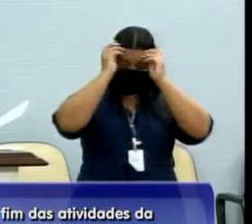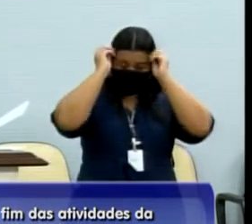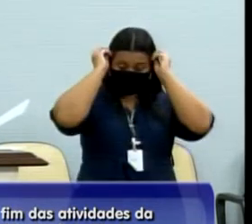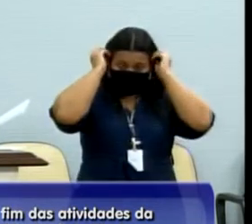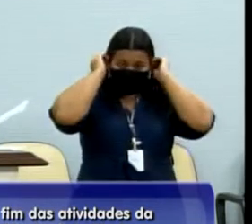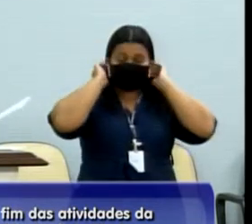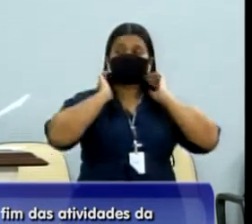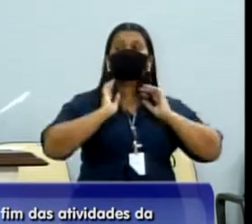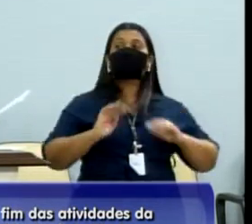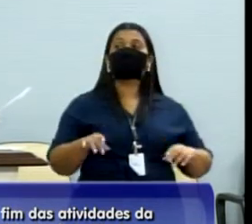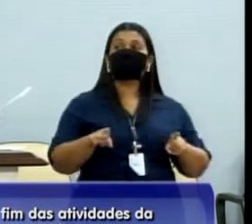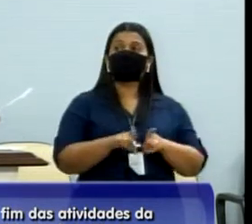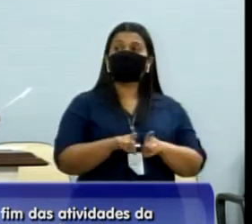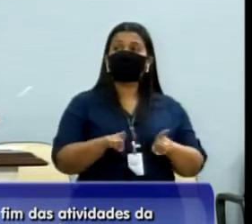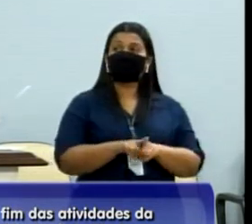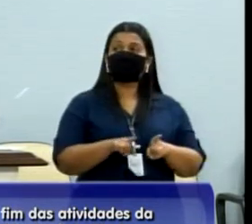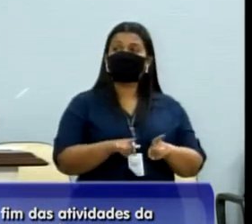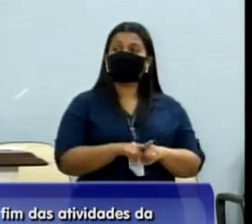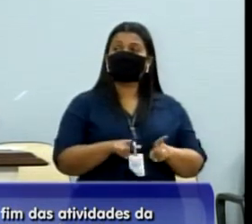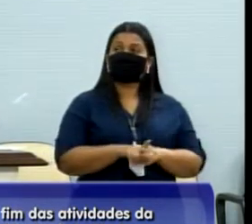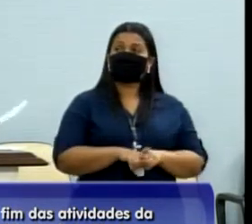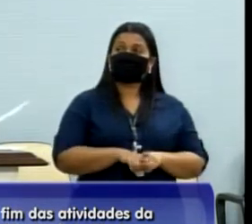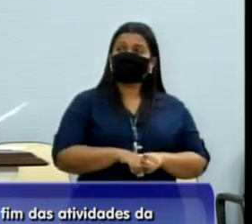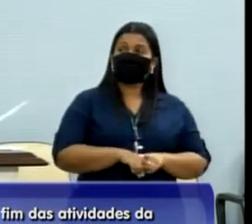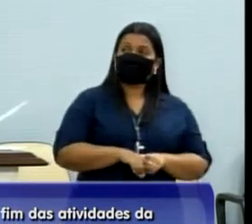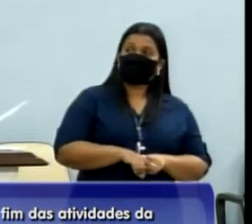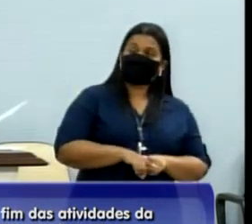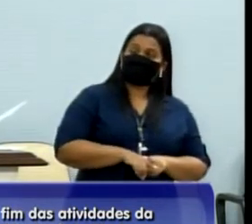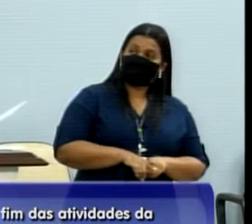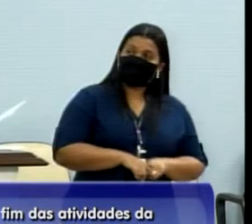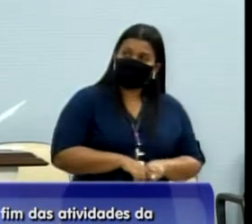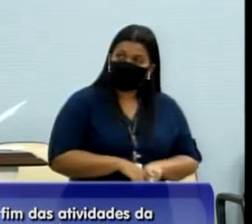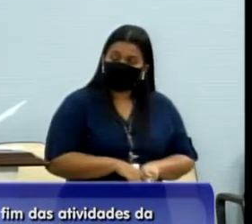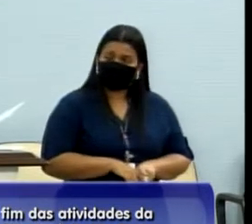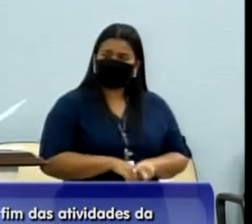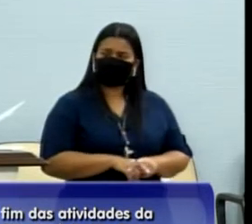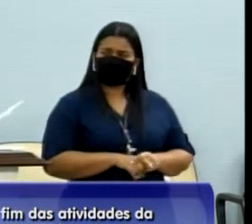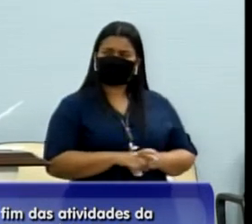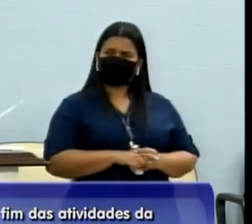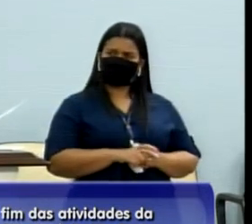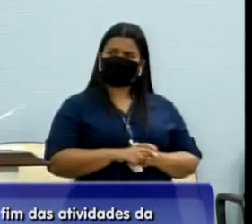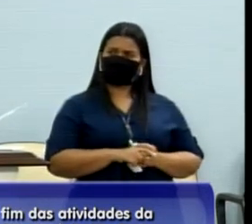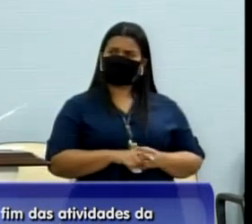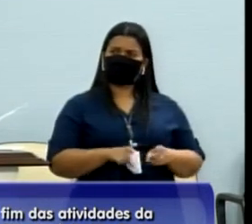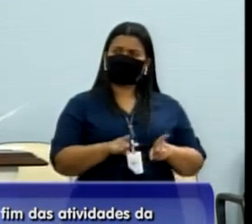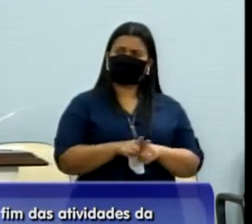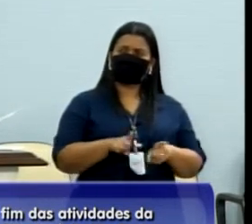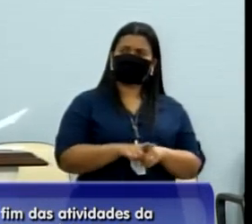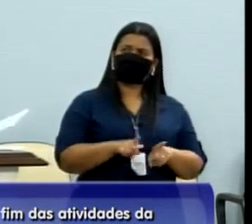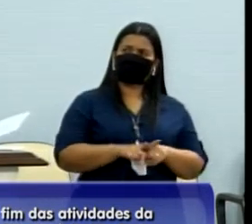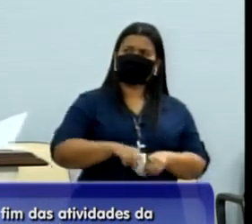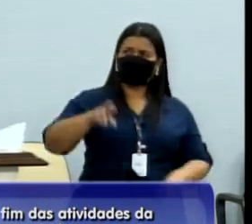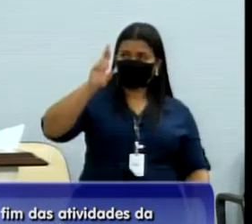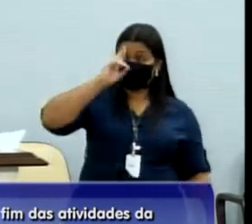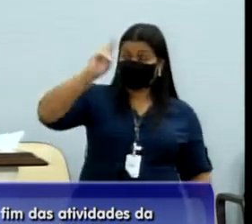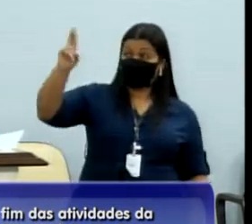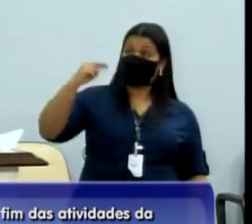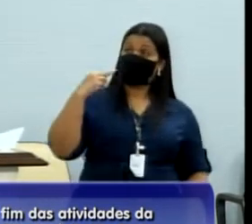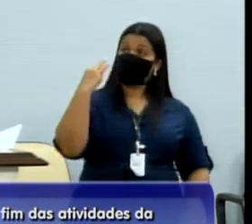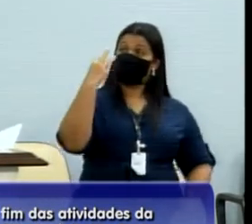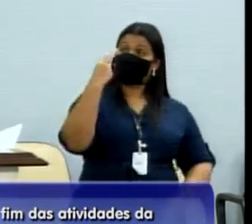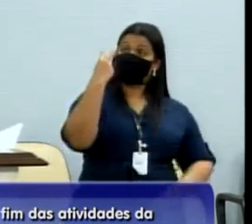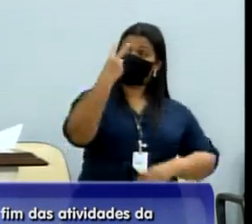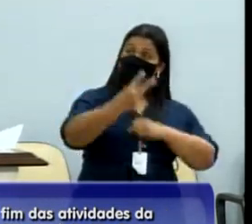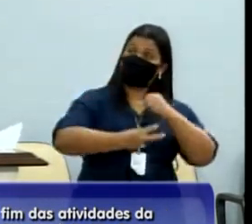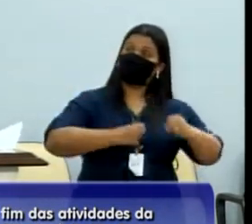também quero me congratular com o Subtenente Vinícius, que é o chefe de instrução e que após dois anos de